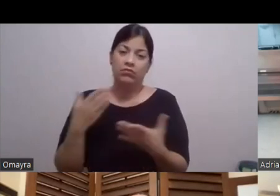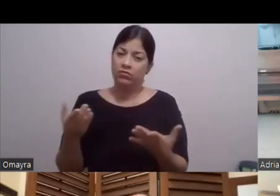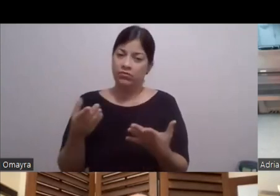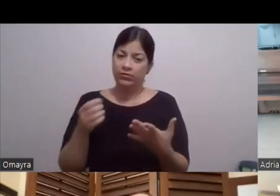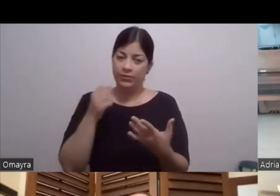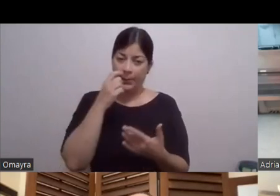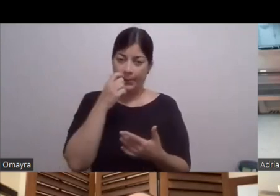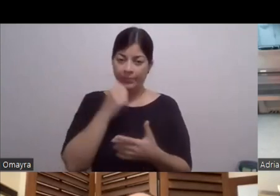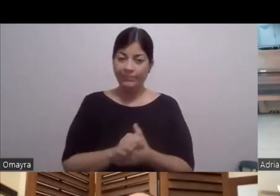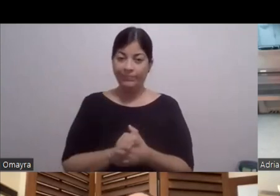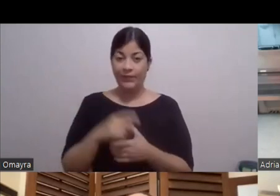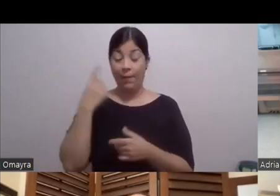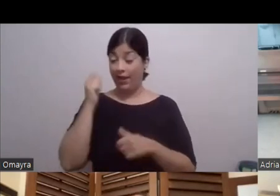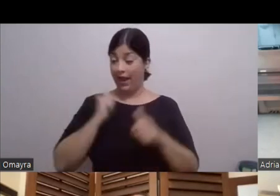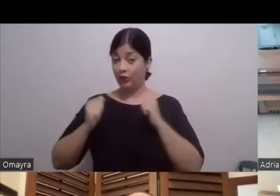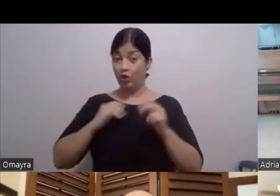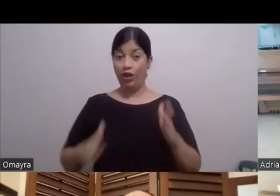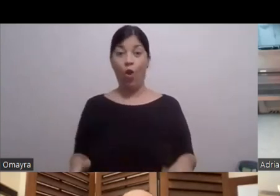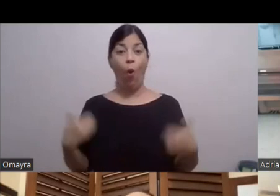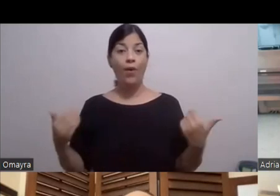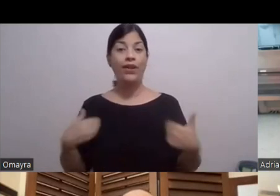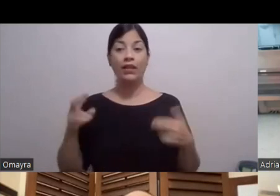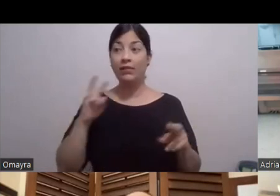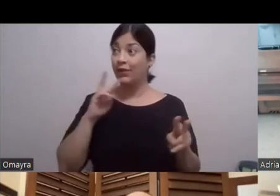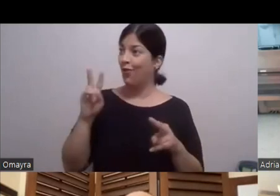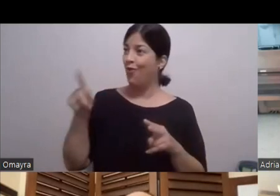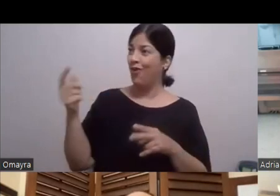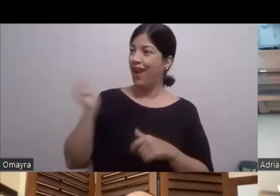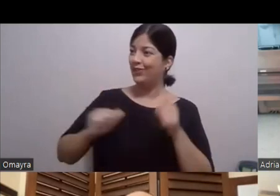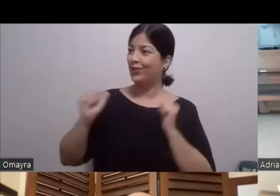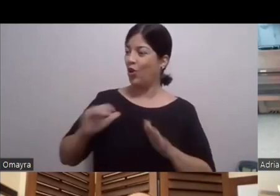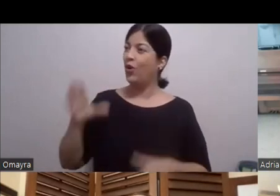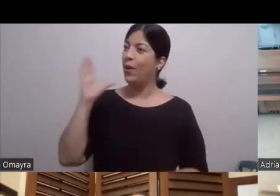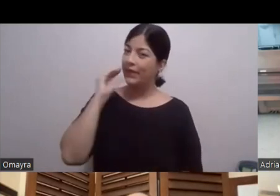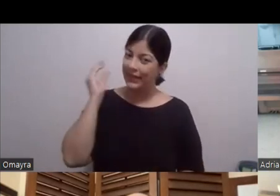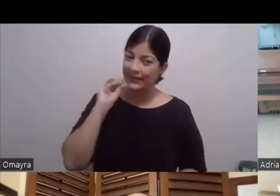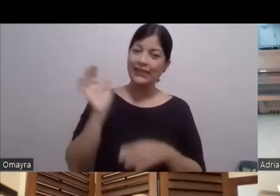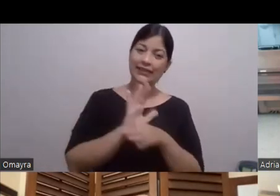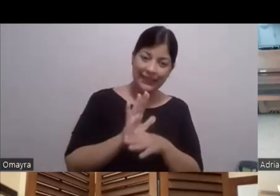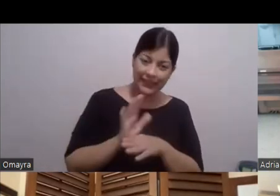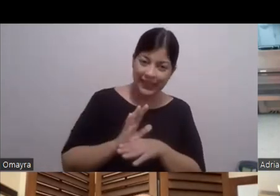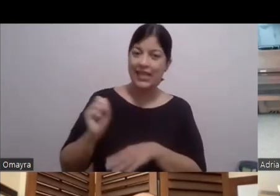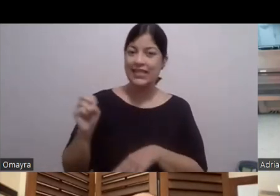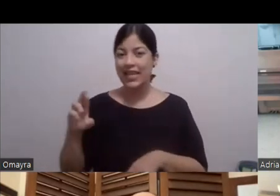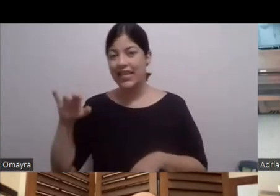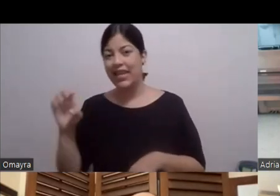actores jóvenes Que están viendo A un actor Que tiene mucha experiencia En cine En series ¿Cómo se trabaja